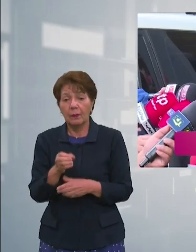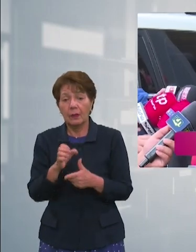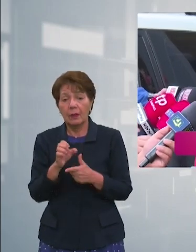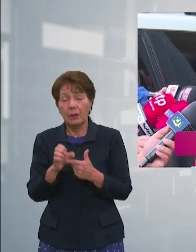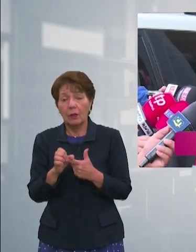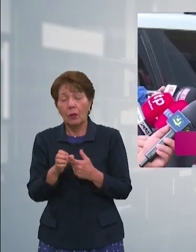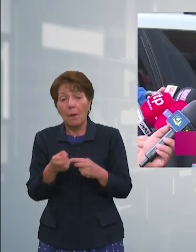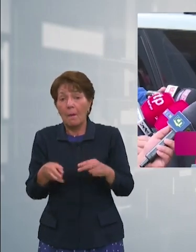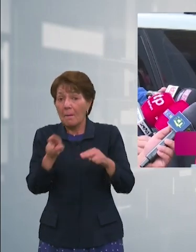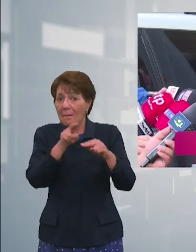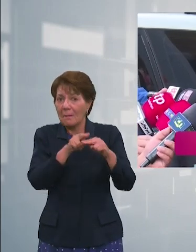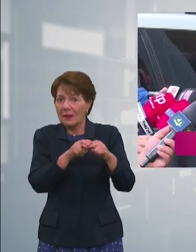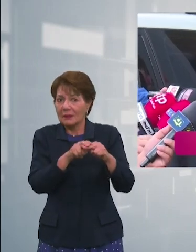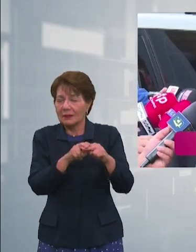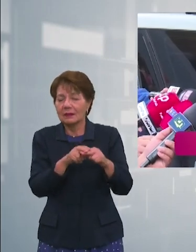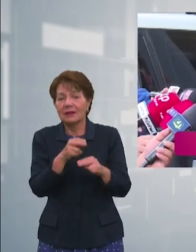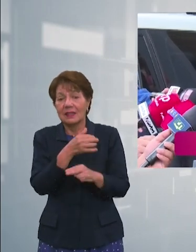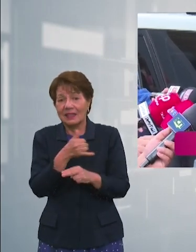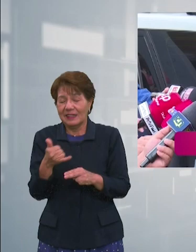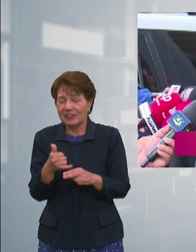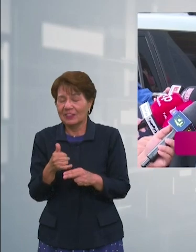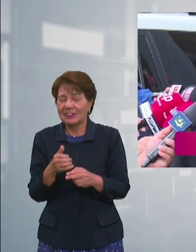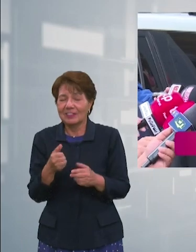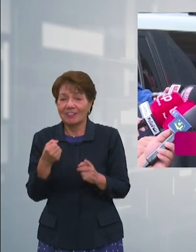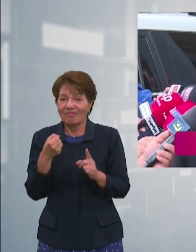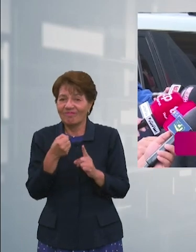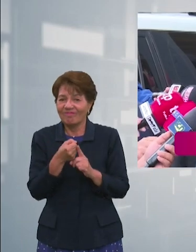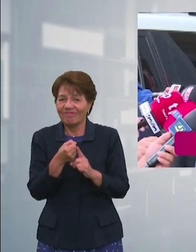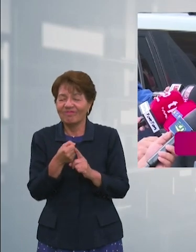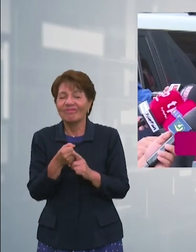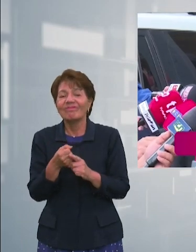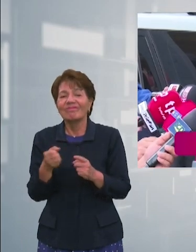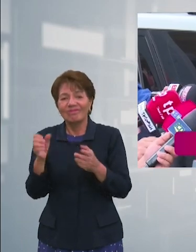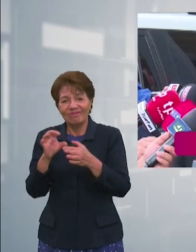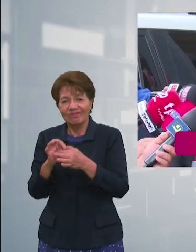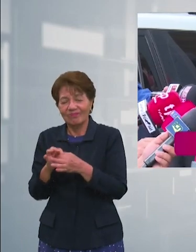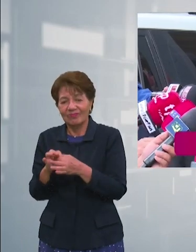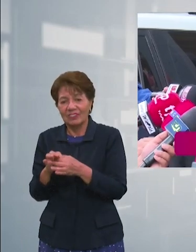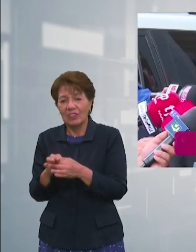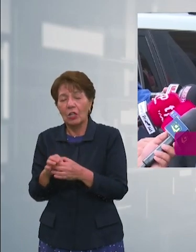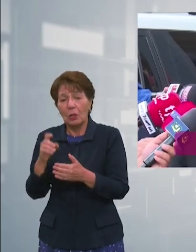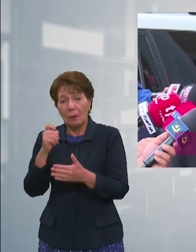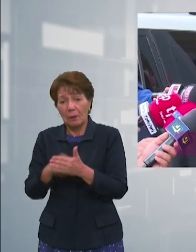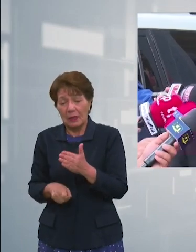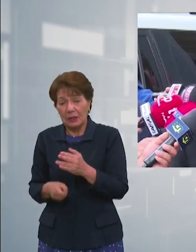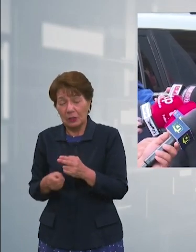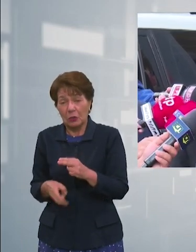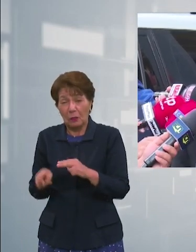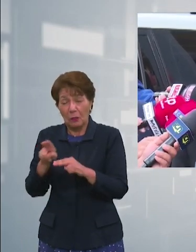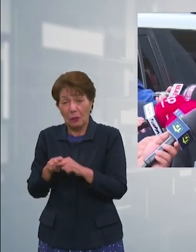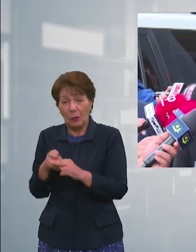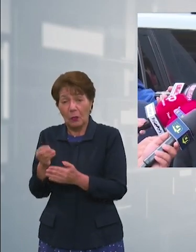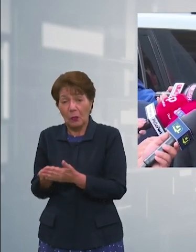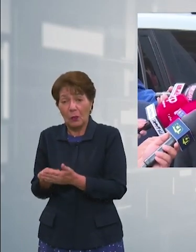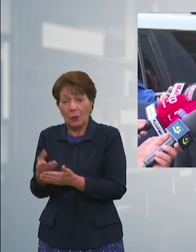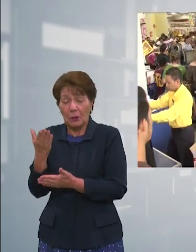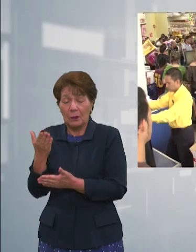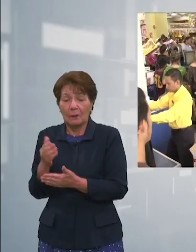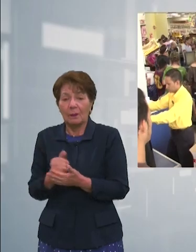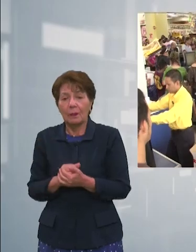y eso también implica tener que ver con costos mayores en el emprendimiento que tenemos Otro factor